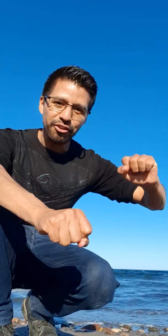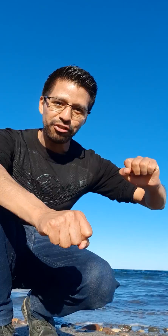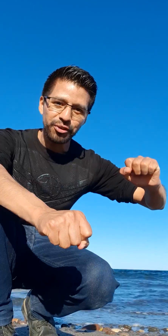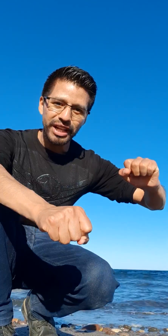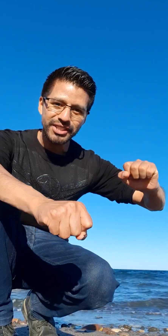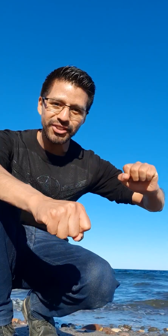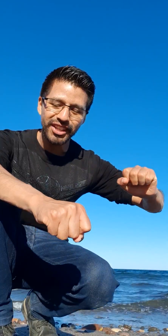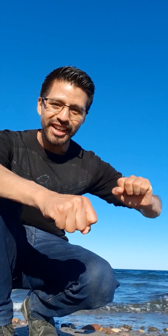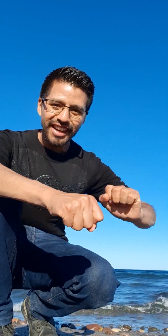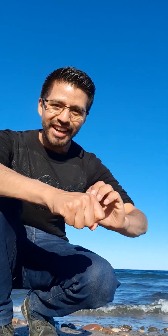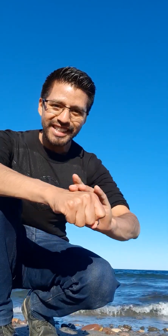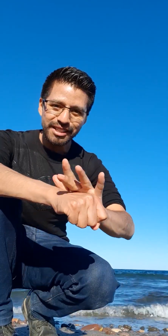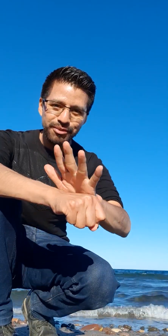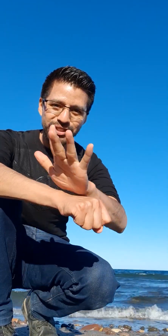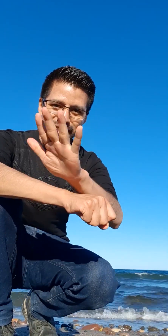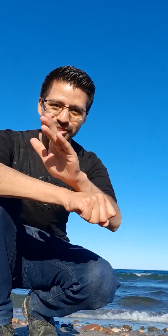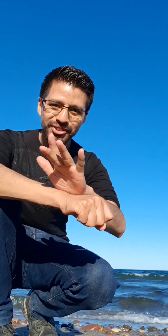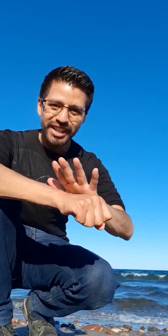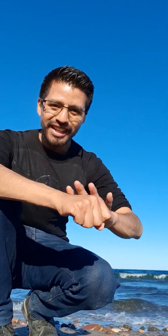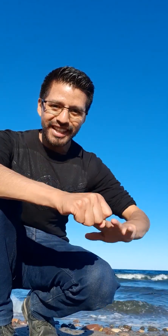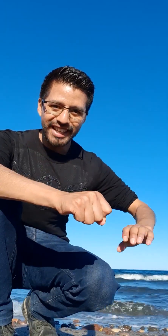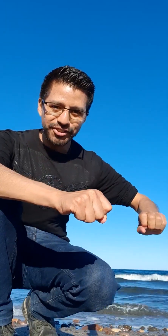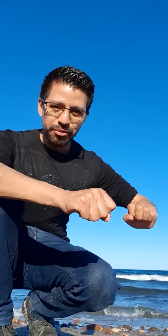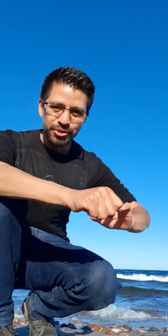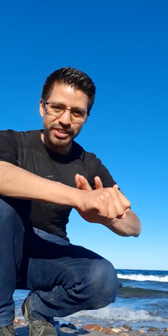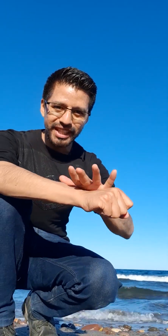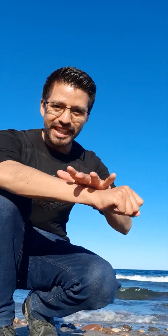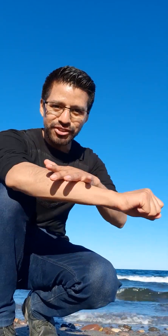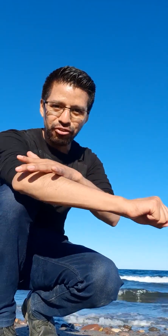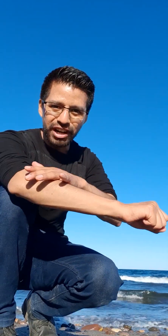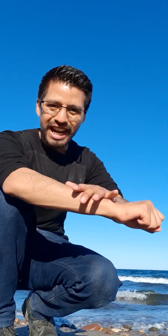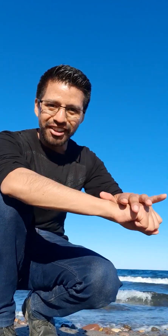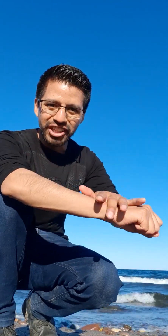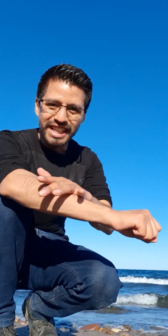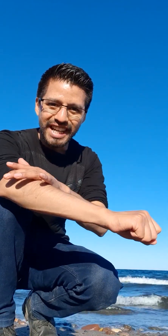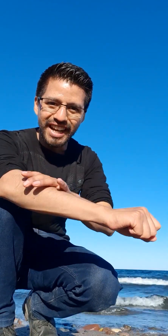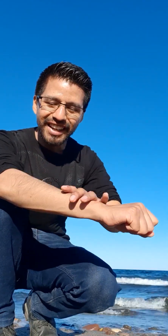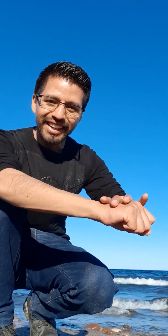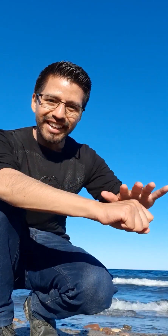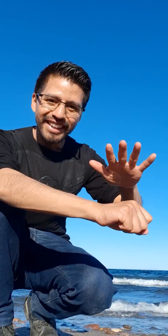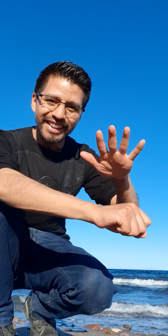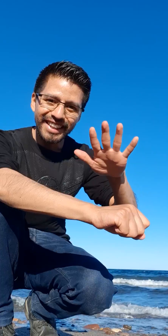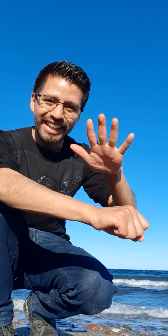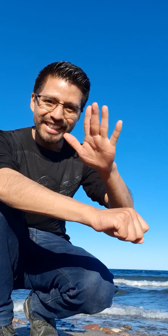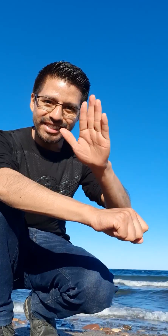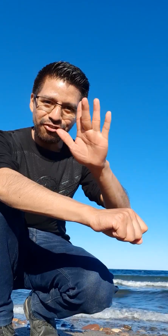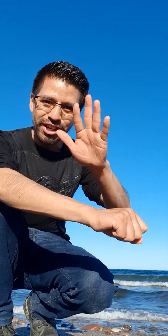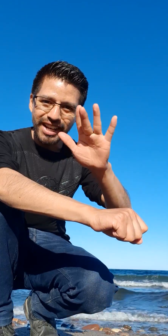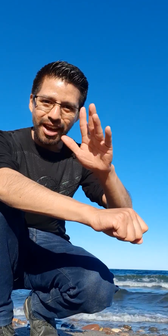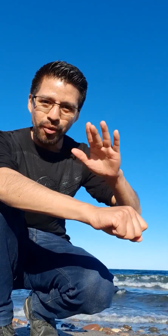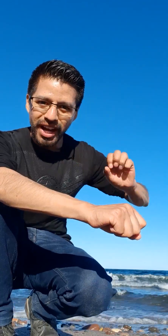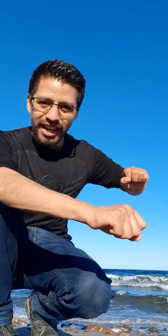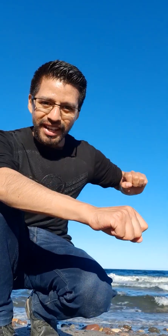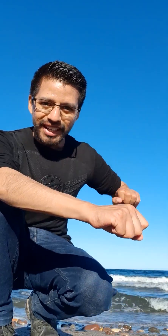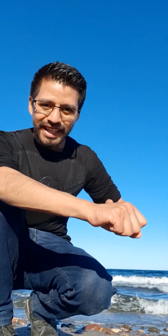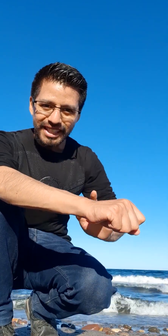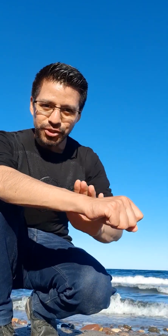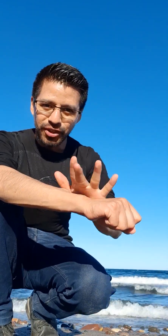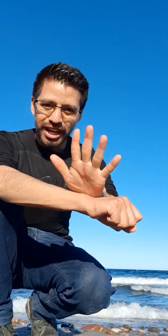configuración. Hacemos esto. Es como si esto fuera la tierra y esto fuera el agua que choca